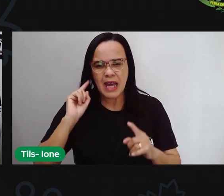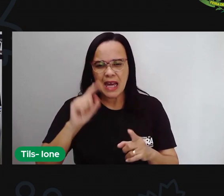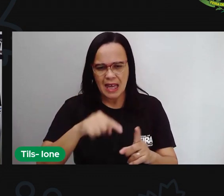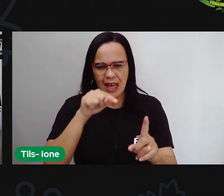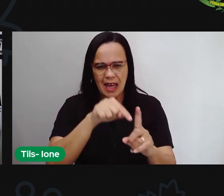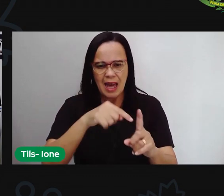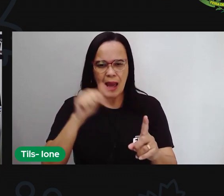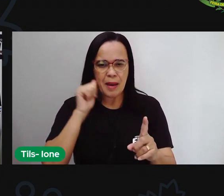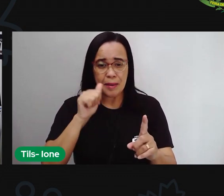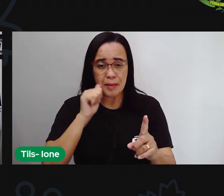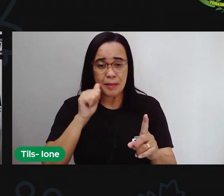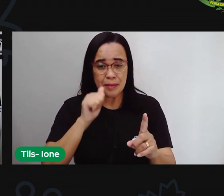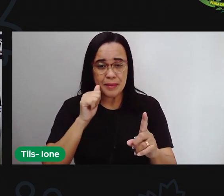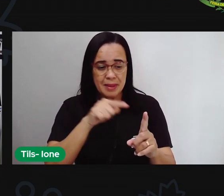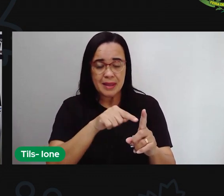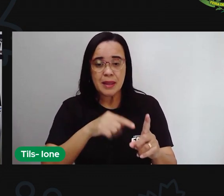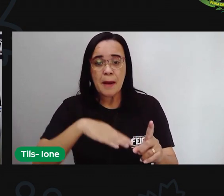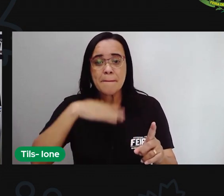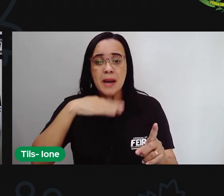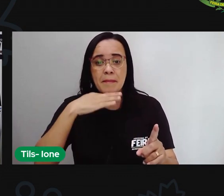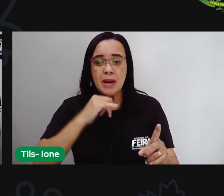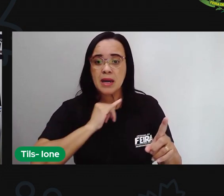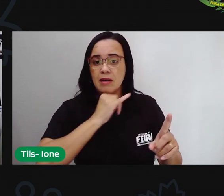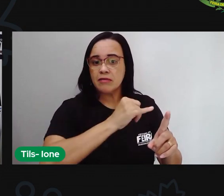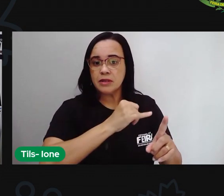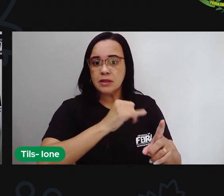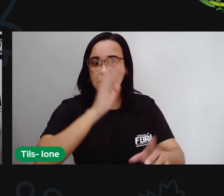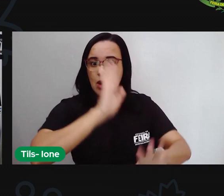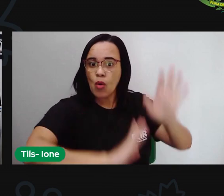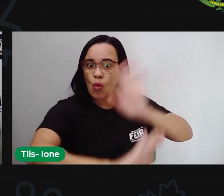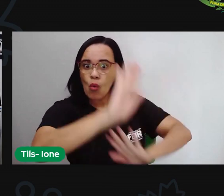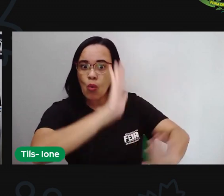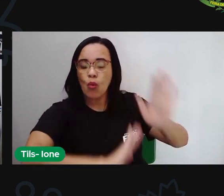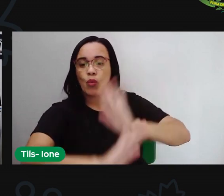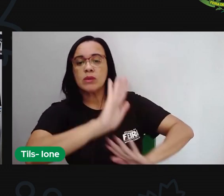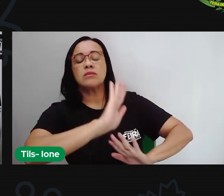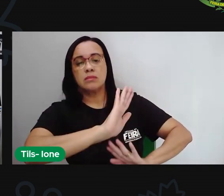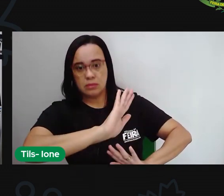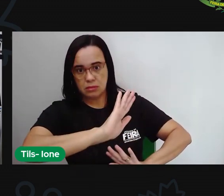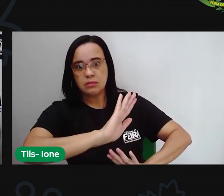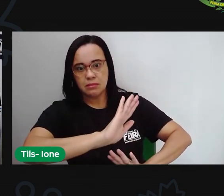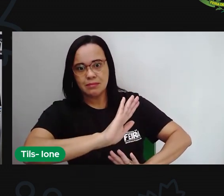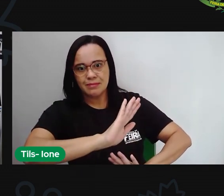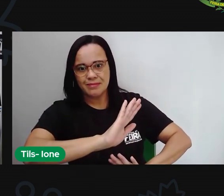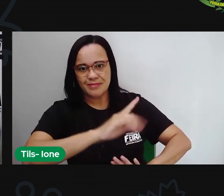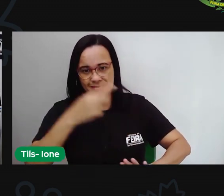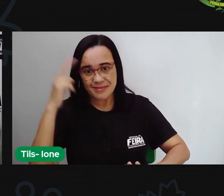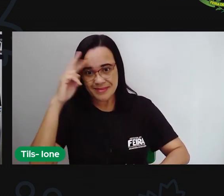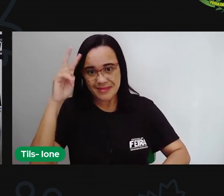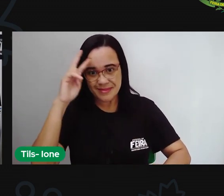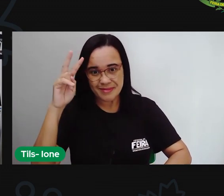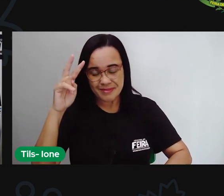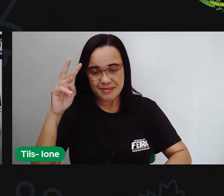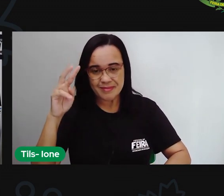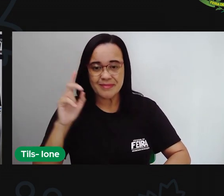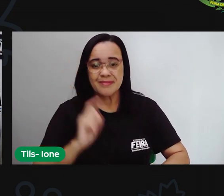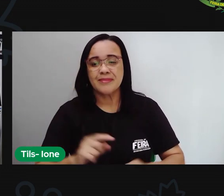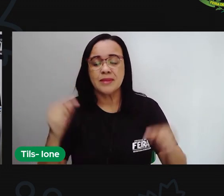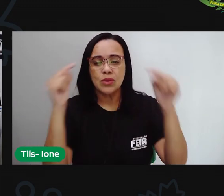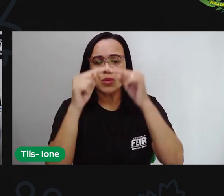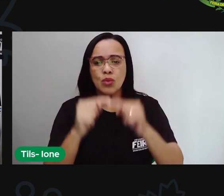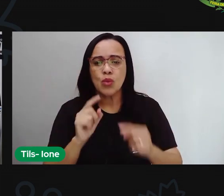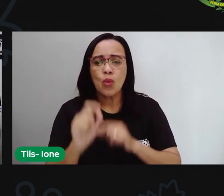com o lobo mau em pele de cordeiro lembra aí da nossa linguagem conotativa a nossa